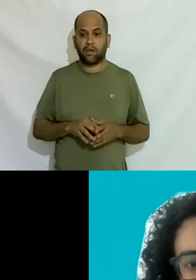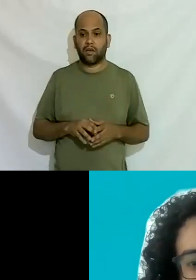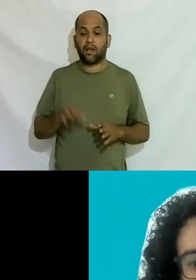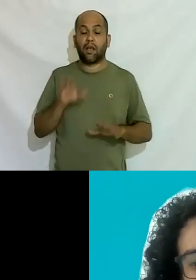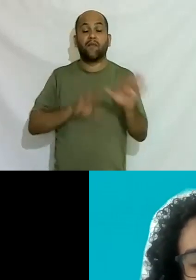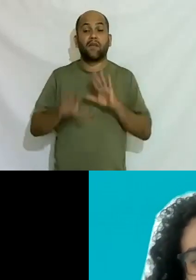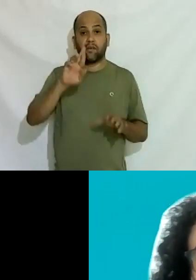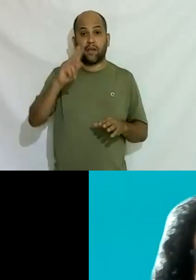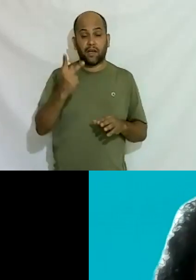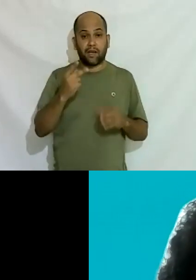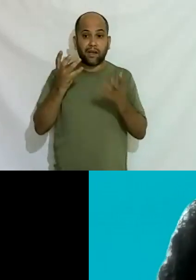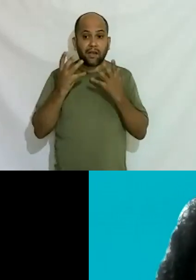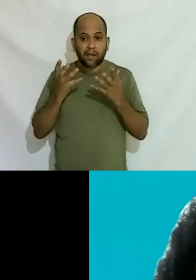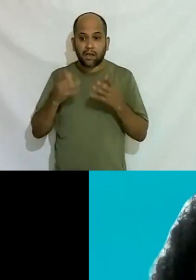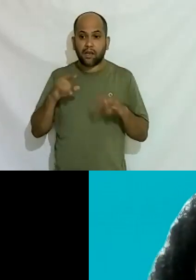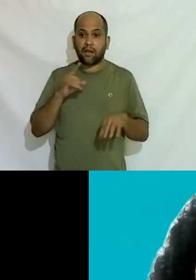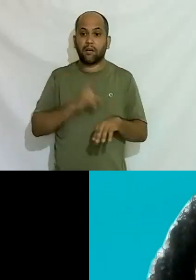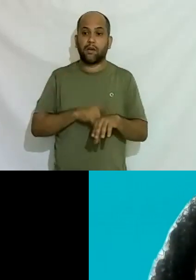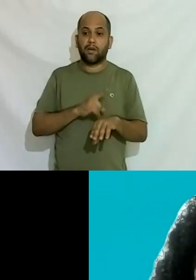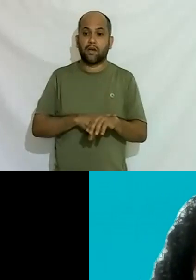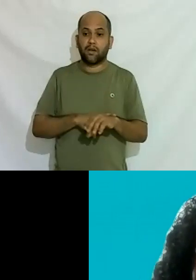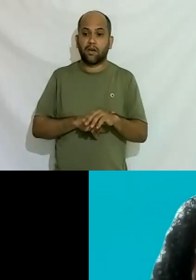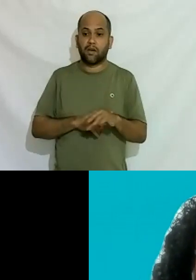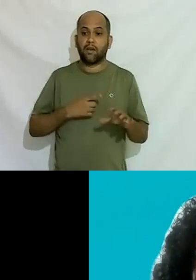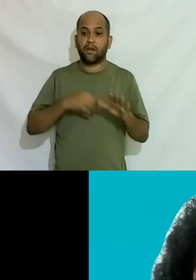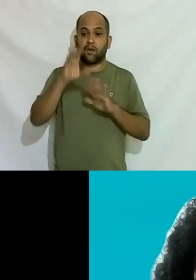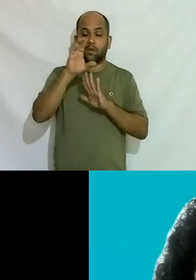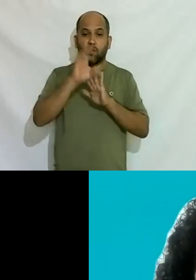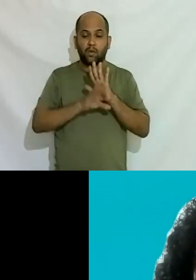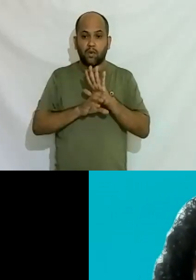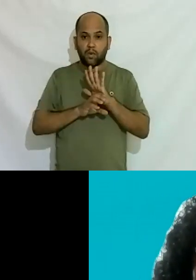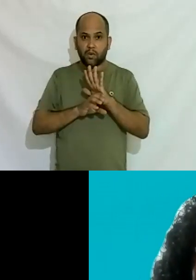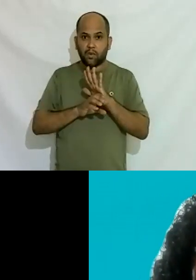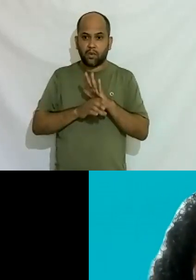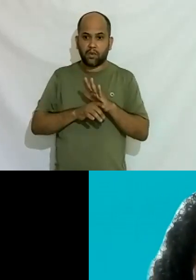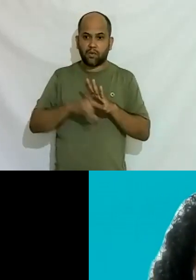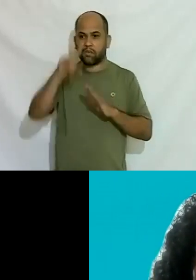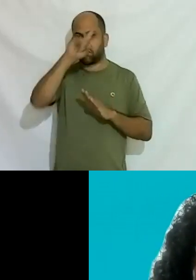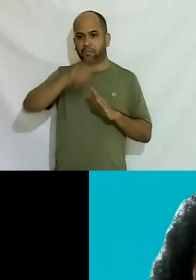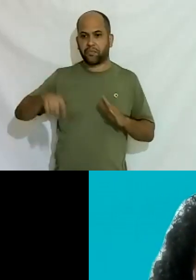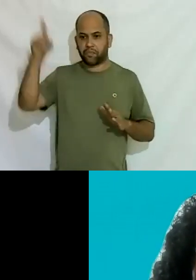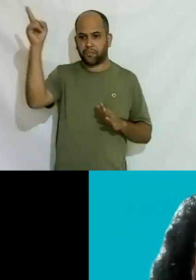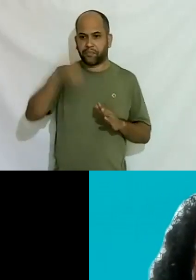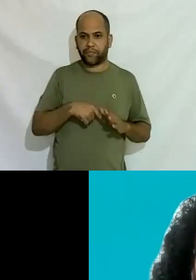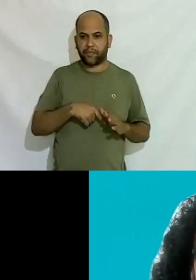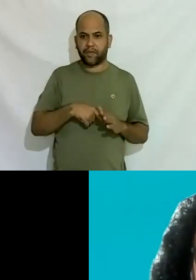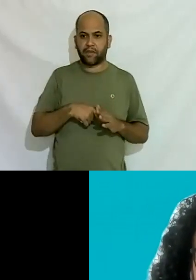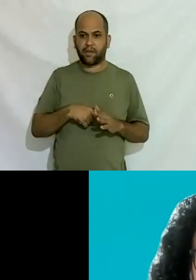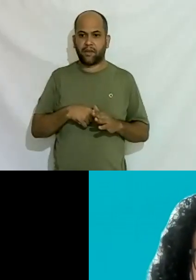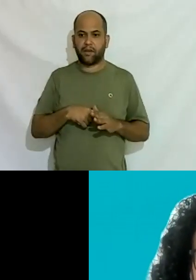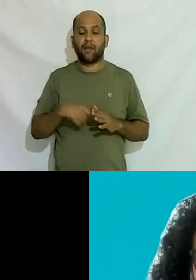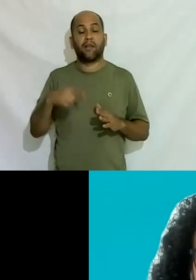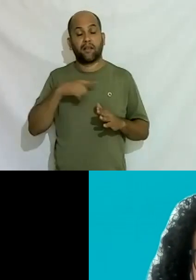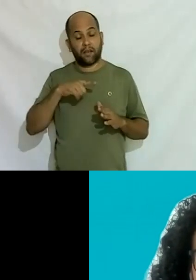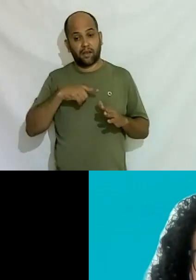RH quer mas na hora que sobe o currículo para a segunda instância ali cortam tem algum gargalo